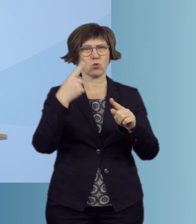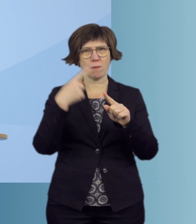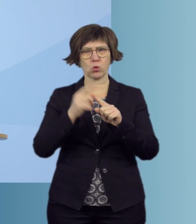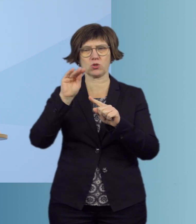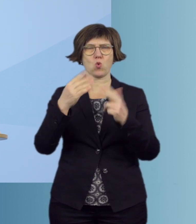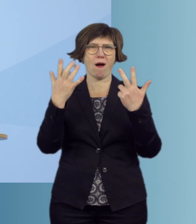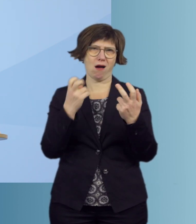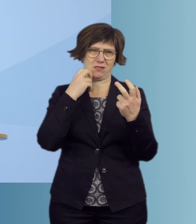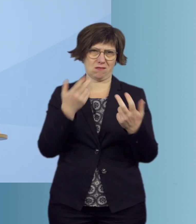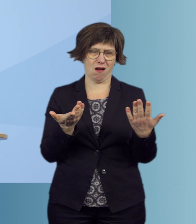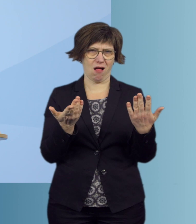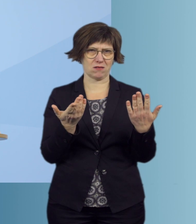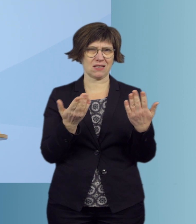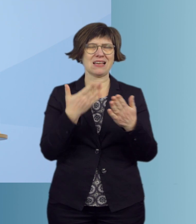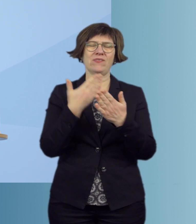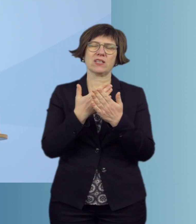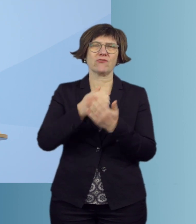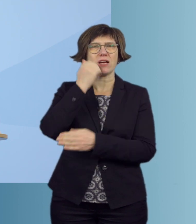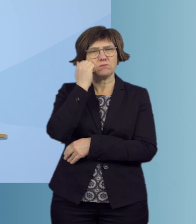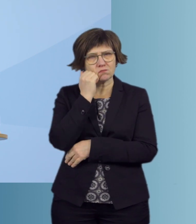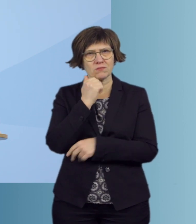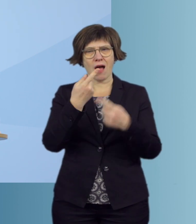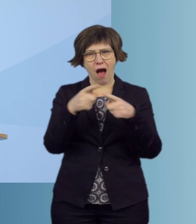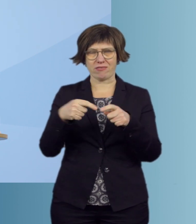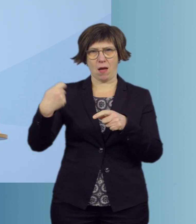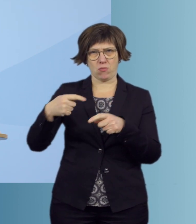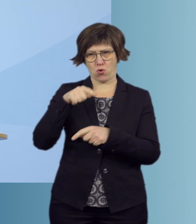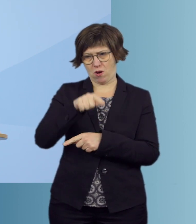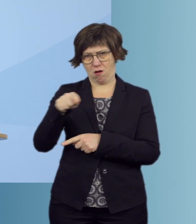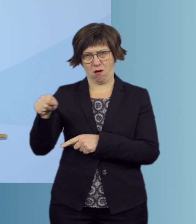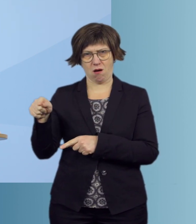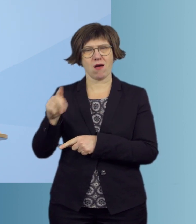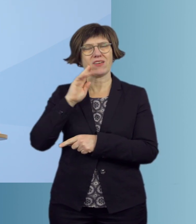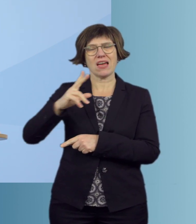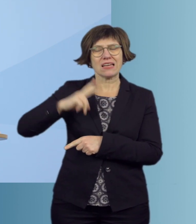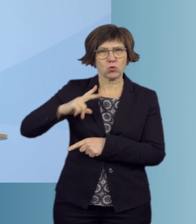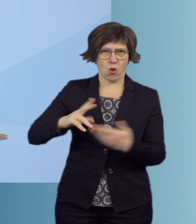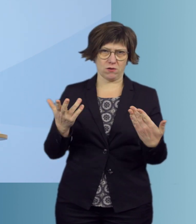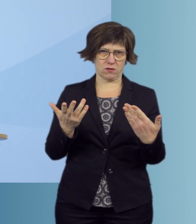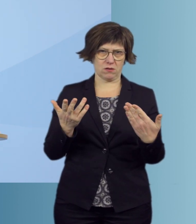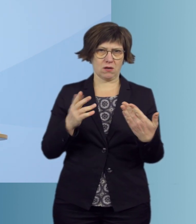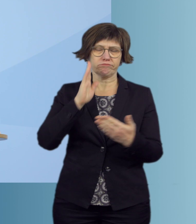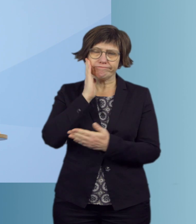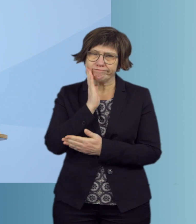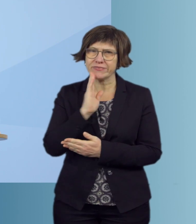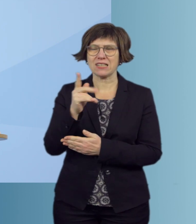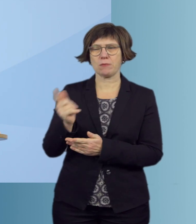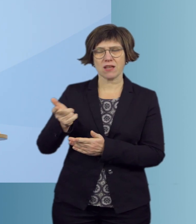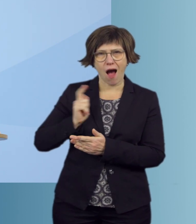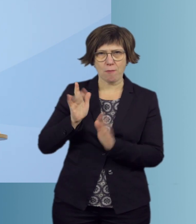80-Jährigen. Deswegen bitte ich alle anderen Bürgerinnen und Bürger um Geduld. Ich bitte Sie darum abzuwarten,